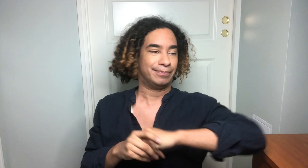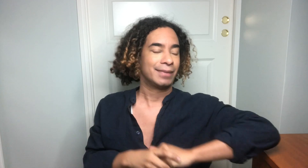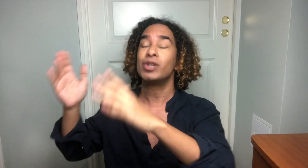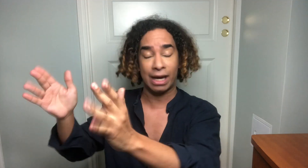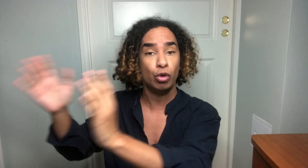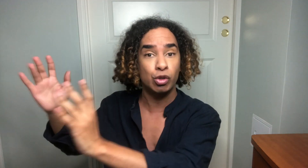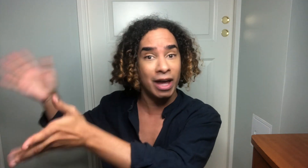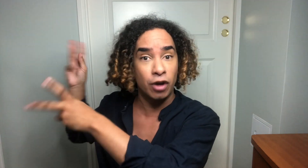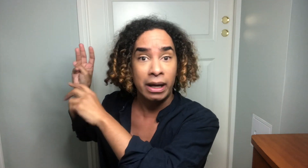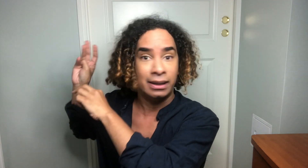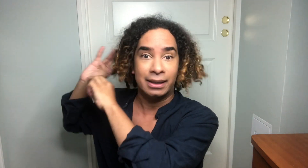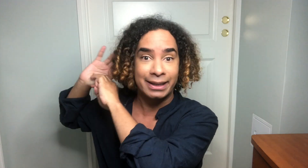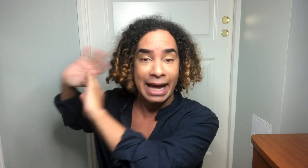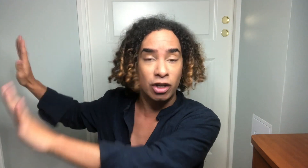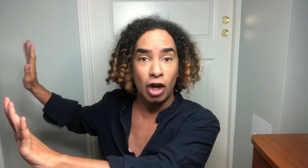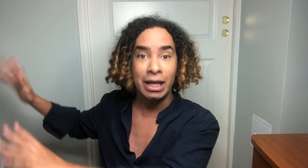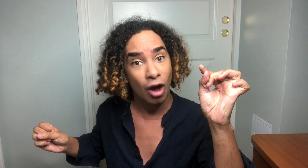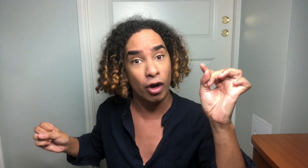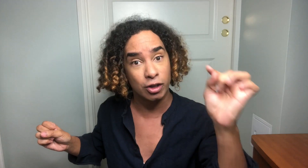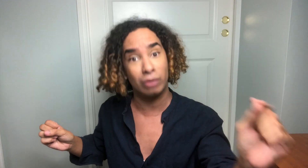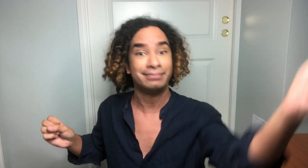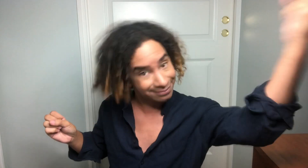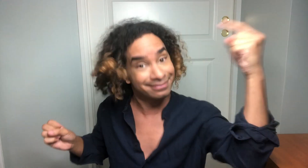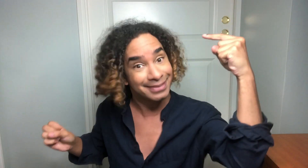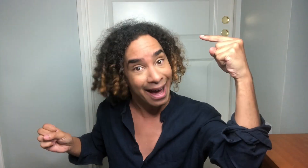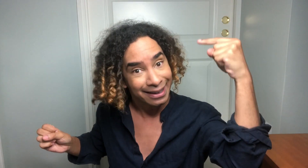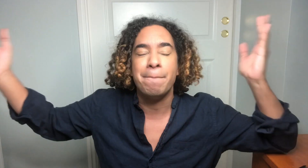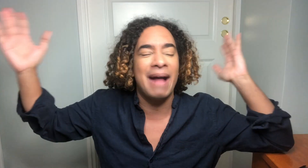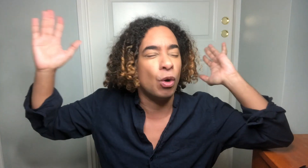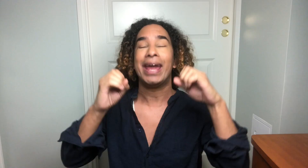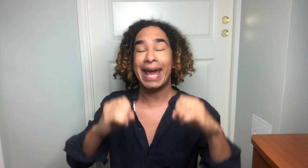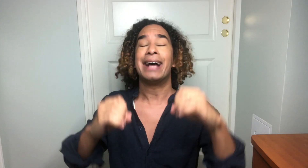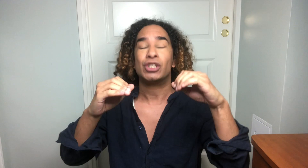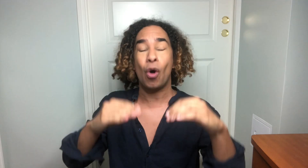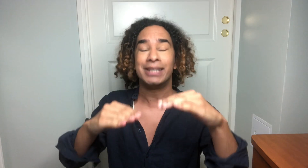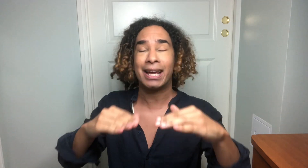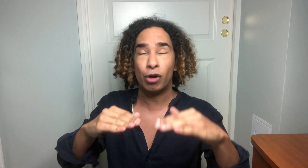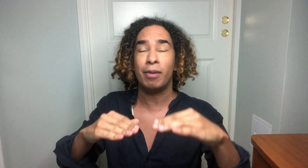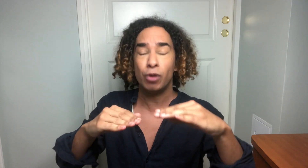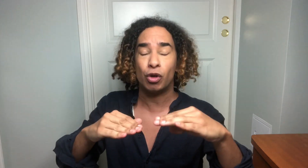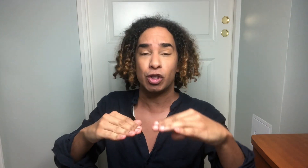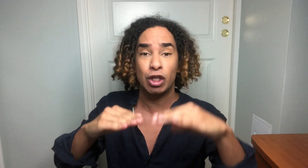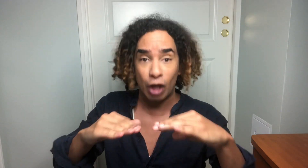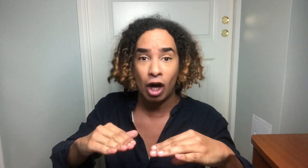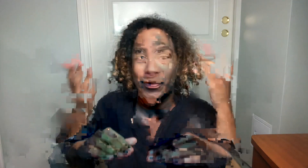hun ser jo ut som hun er fra et helt annet land. Akkurat som her. Men hun er så knekkebrød med brunost og syltetøy at det